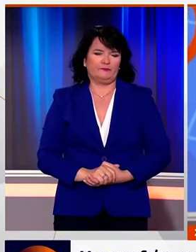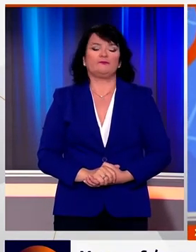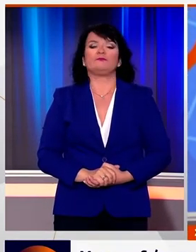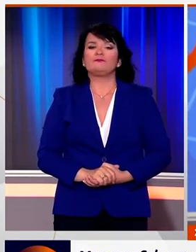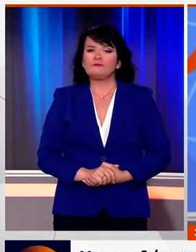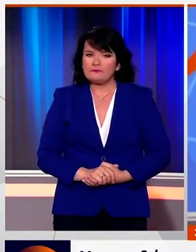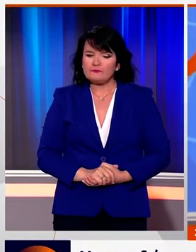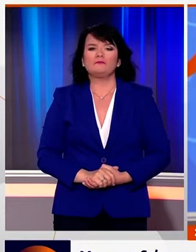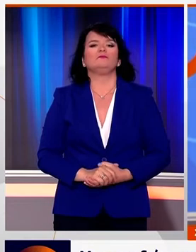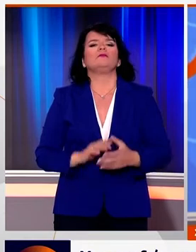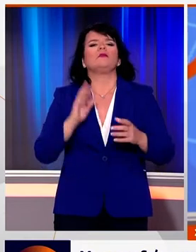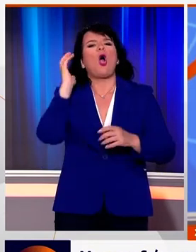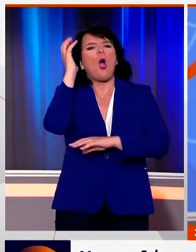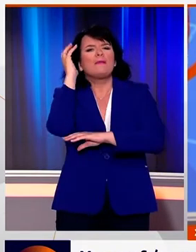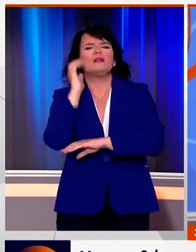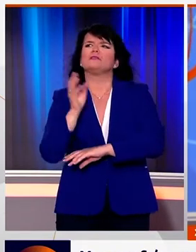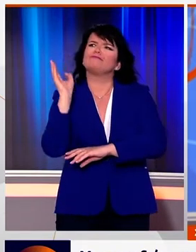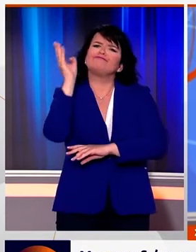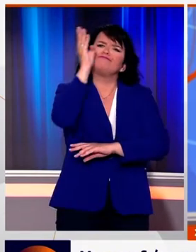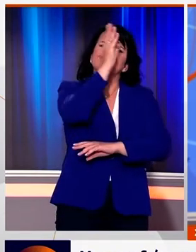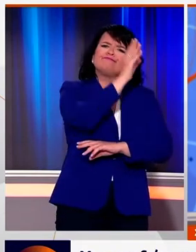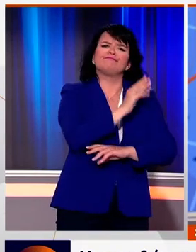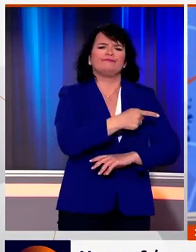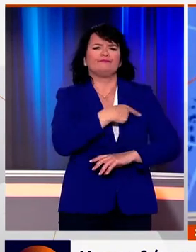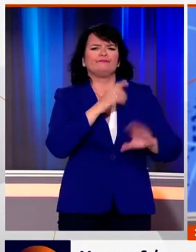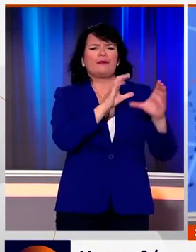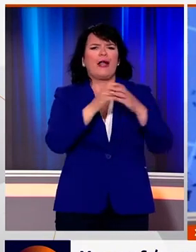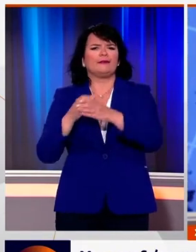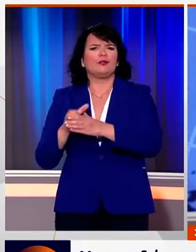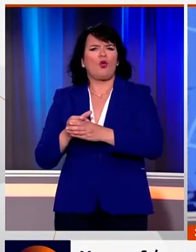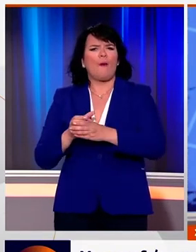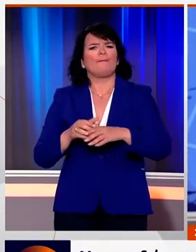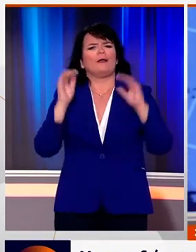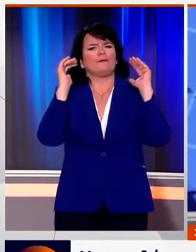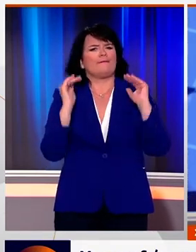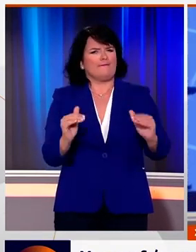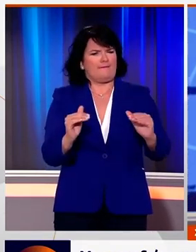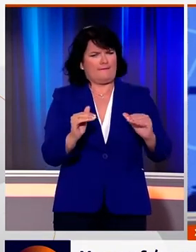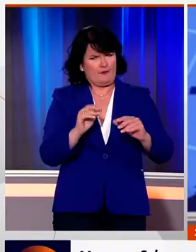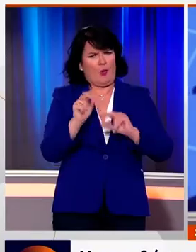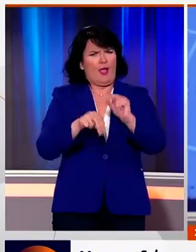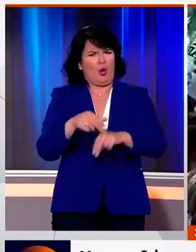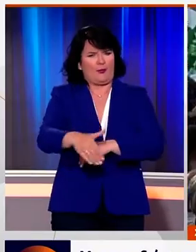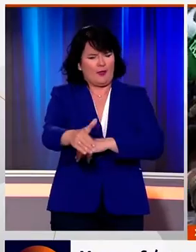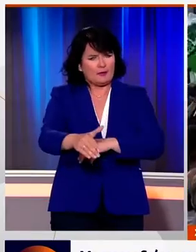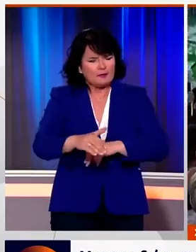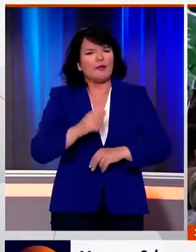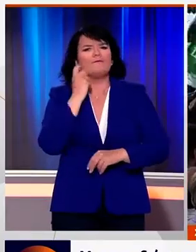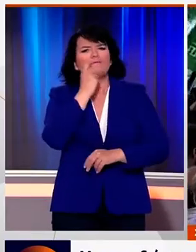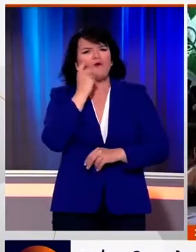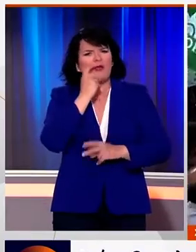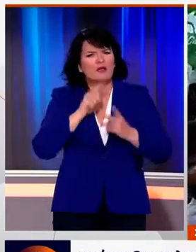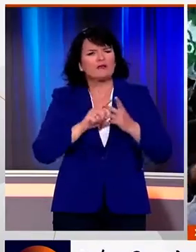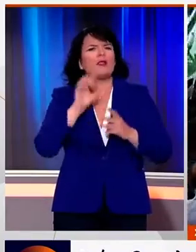Με περιοδίες, ομιλίες και συνεντεύξεις συνεχίζουν την προεκλογική τους εκστρατεία και οι άλλοι πολιτικοί αρχηγοί. Οι φόφοι